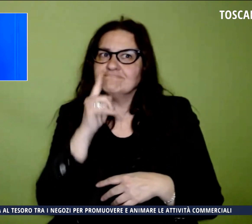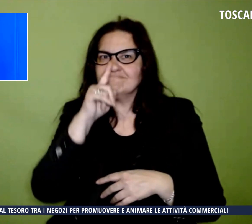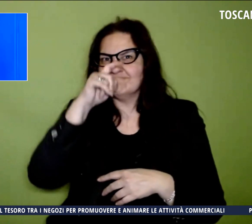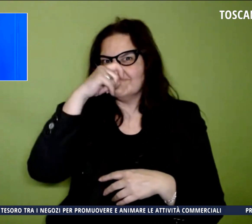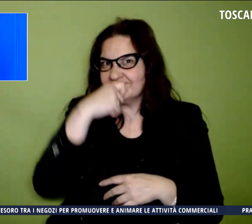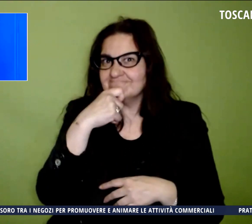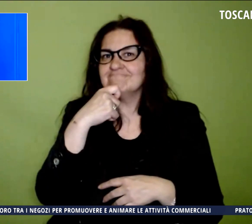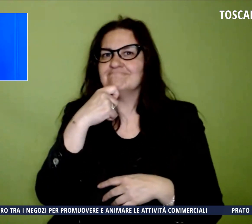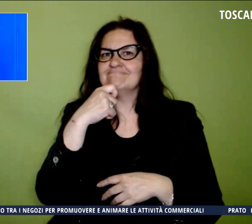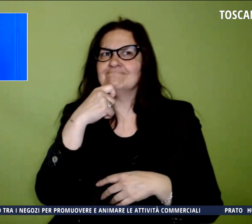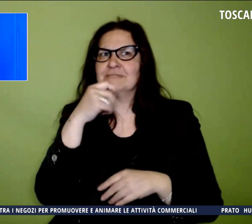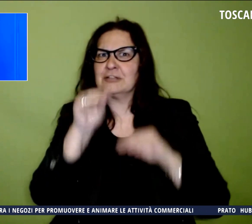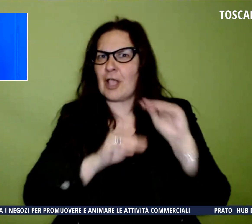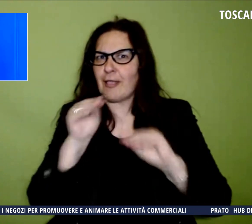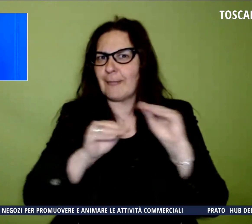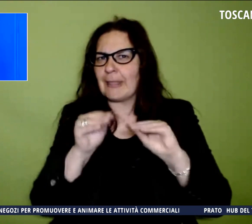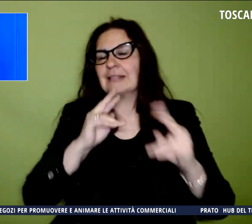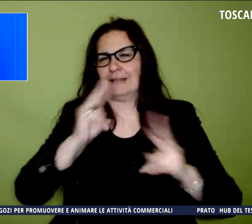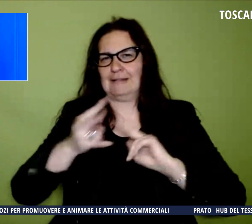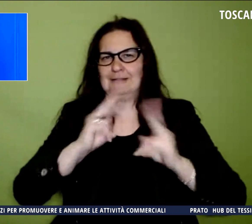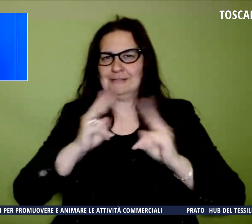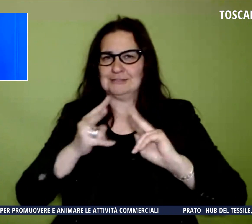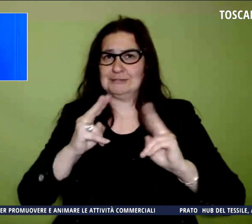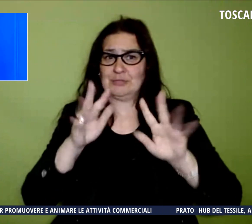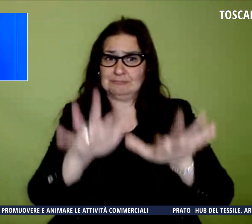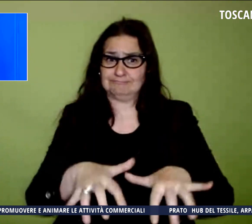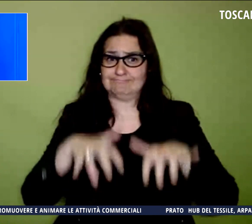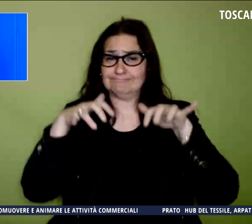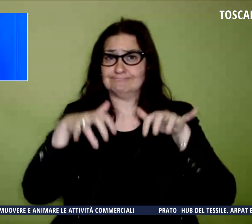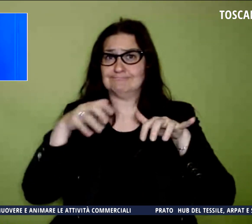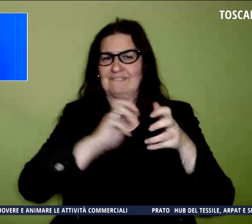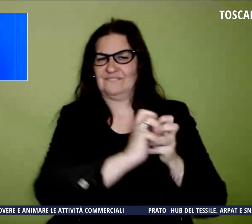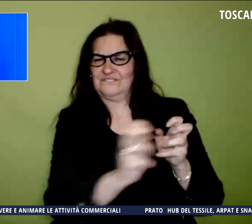interrogativi che si pone un pubblico ampio e variegato.